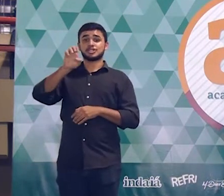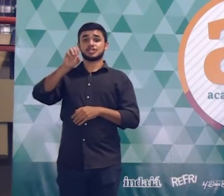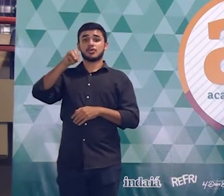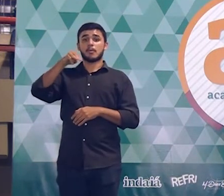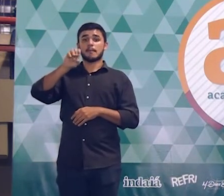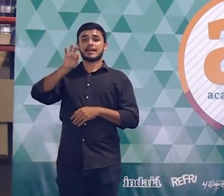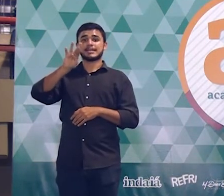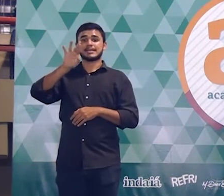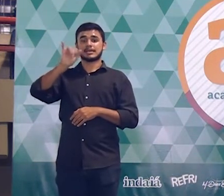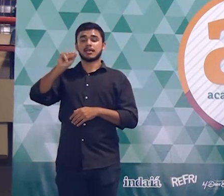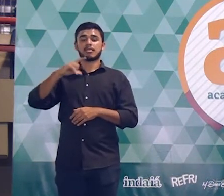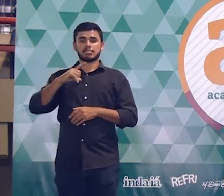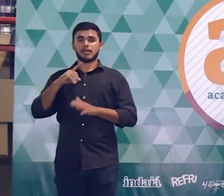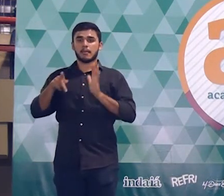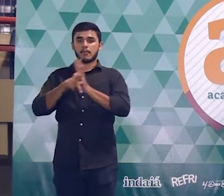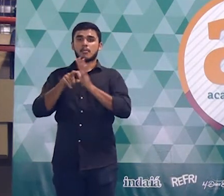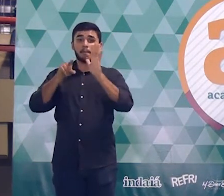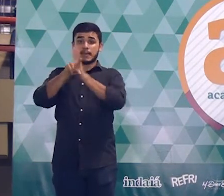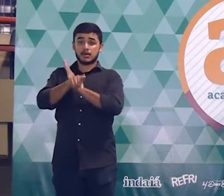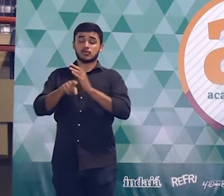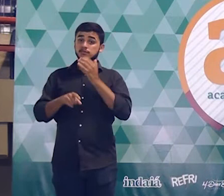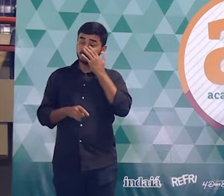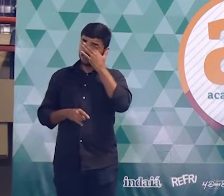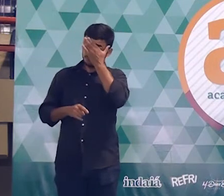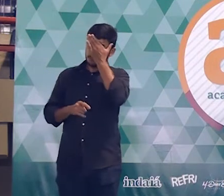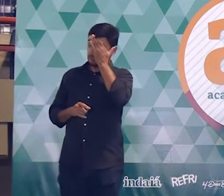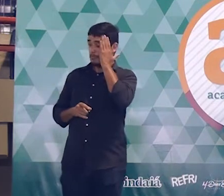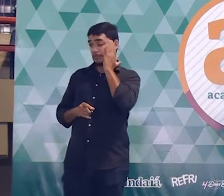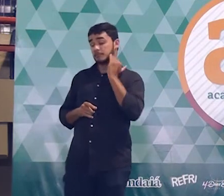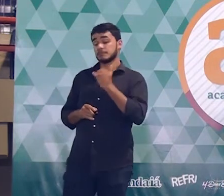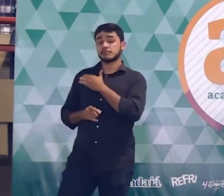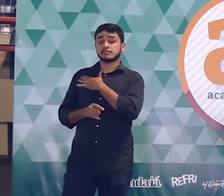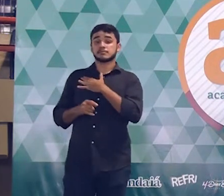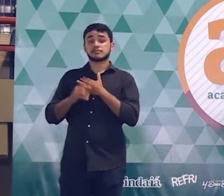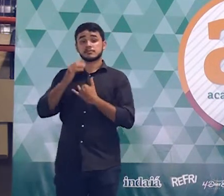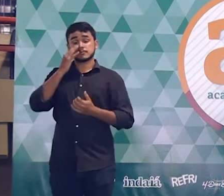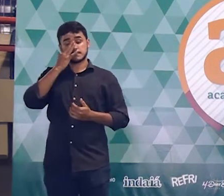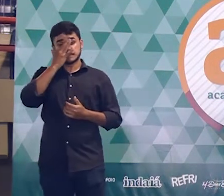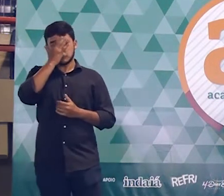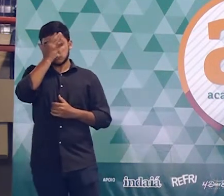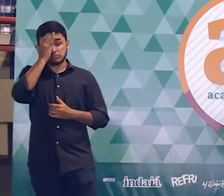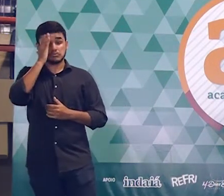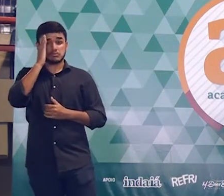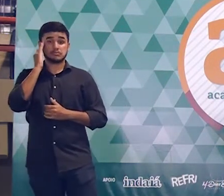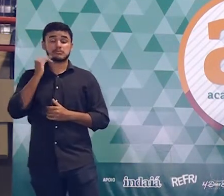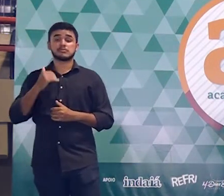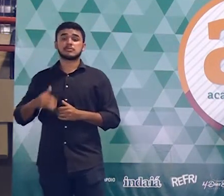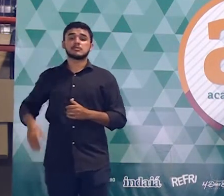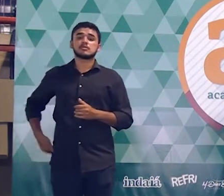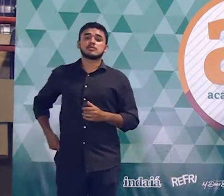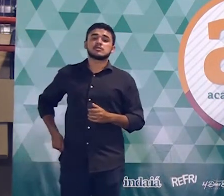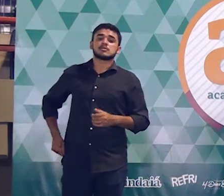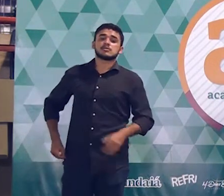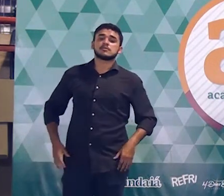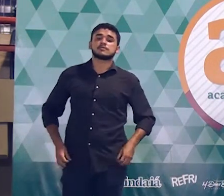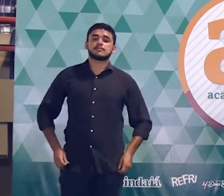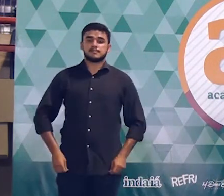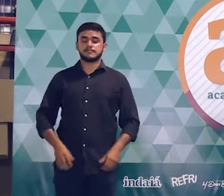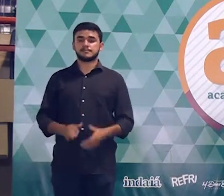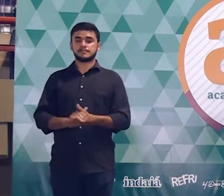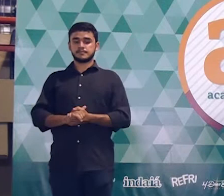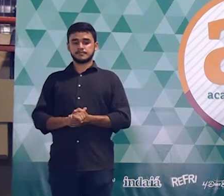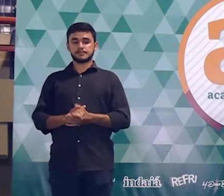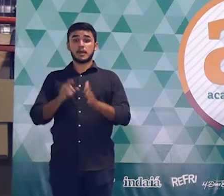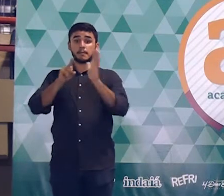prova do Enem em relação a cálculo de área, tá bom? Então, meus amigos, vamos aqui comigo na página de número 30 acompanhar a resolução da primeira